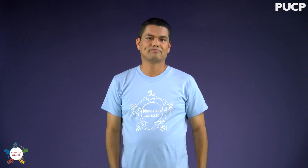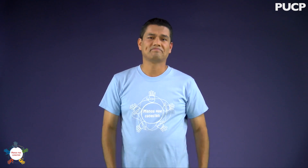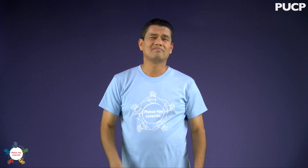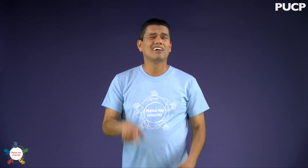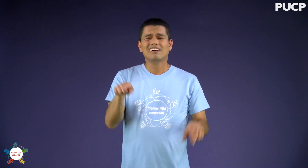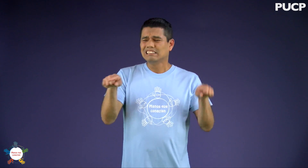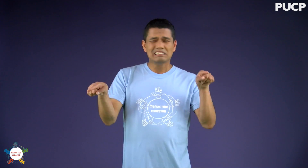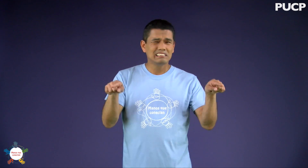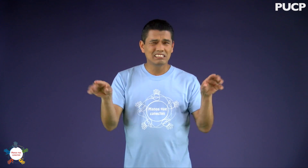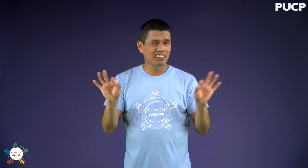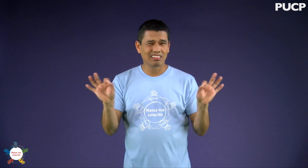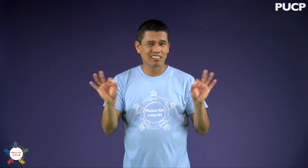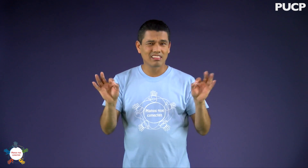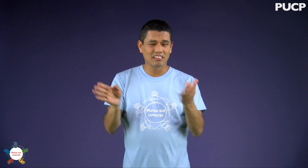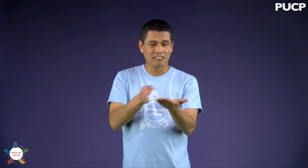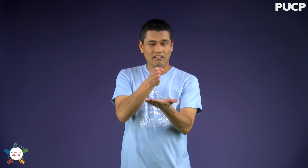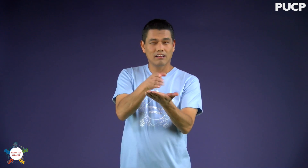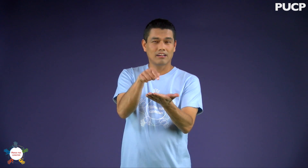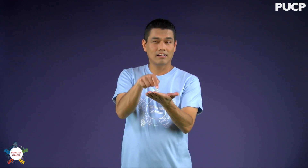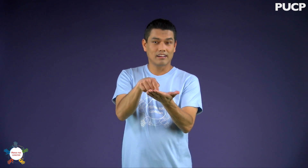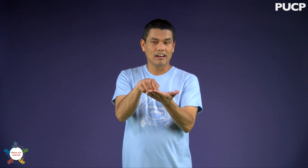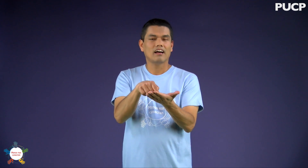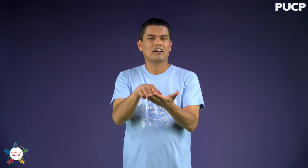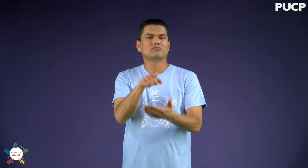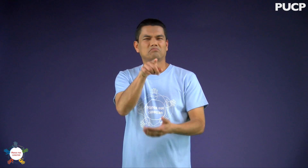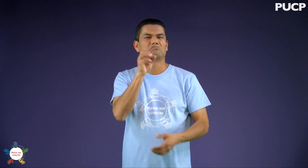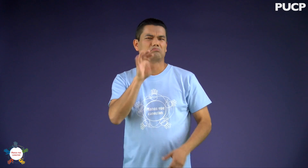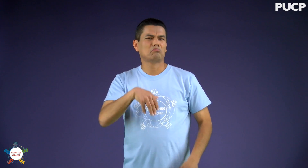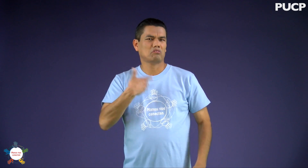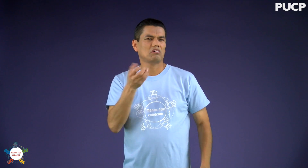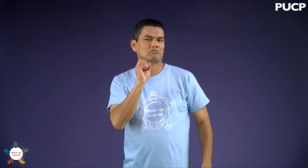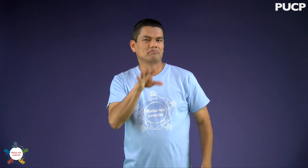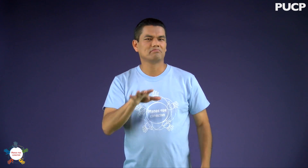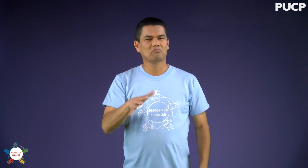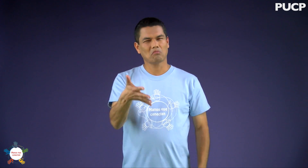Si no te sientes ni bien ni mal, puedes decir más o menos.